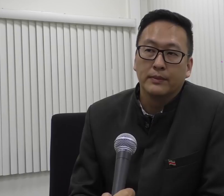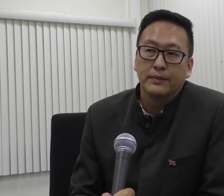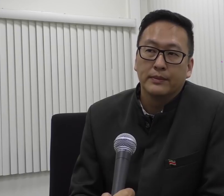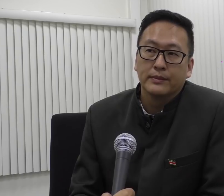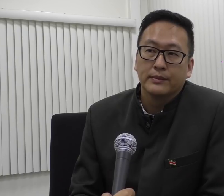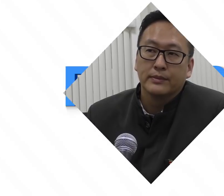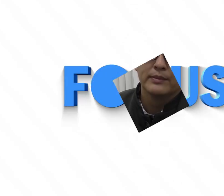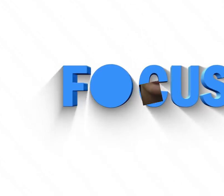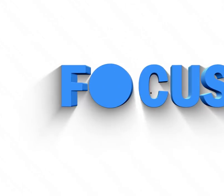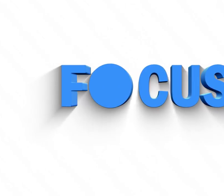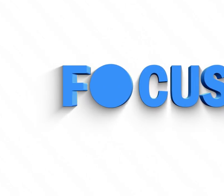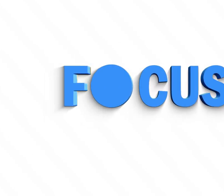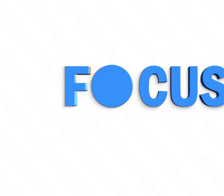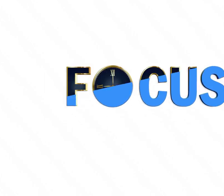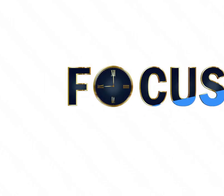uitnodigen.